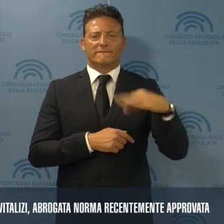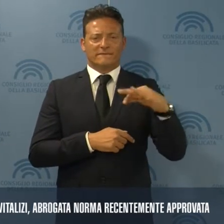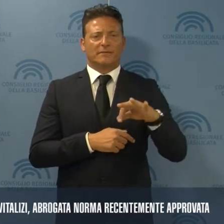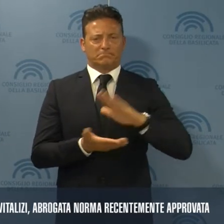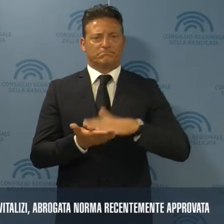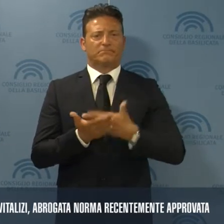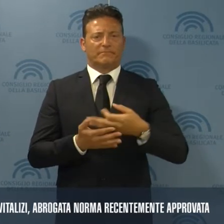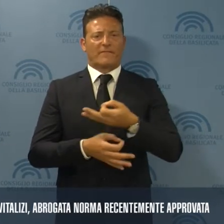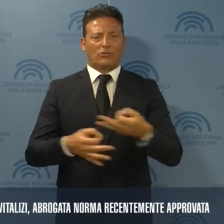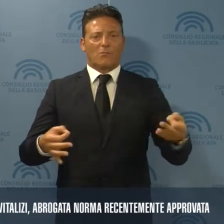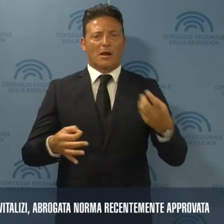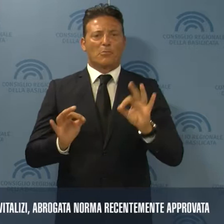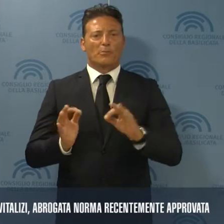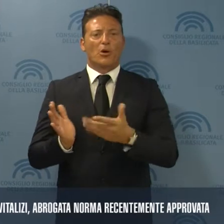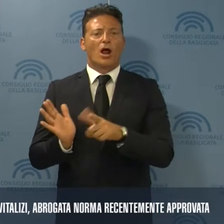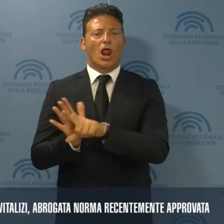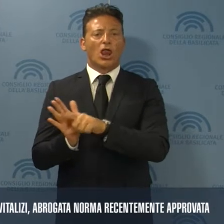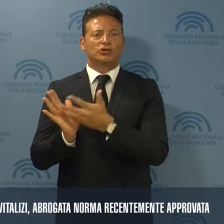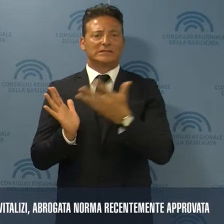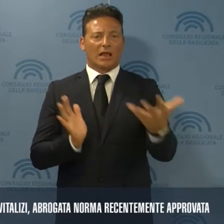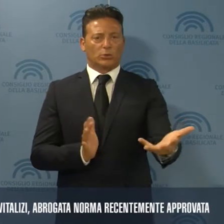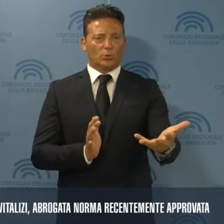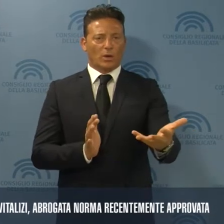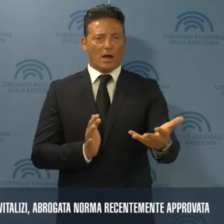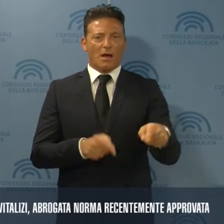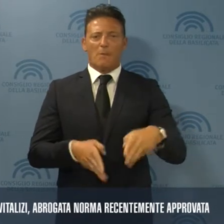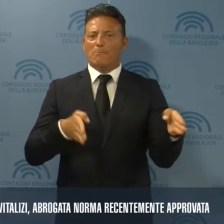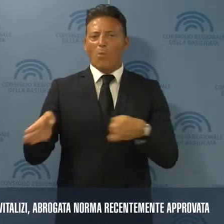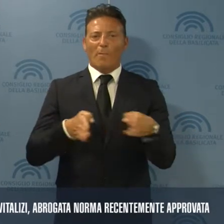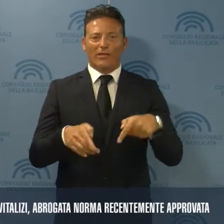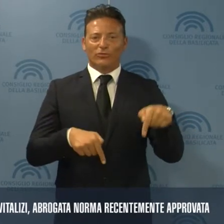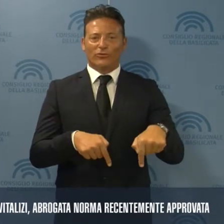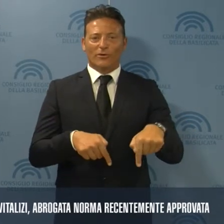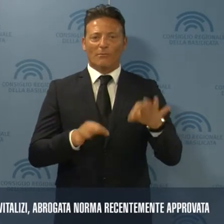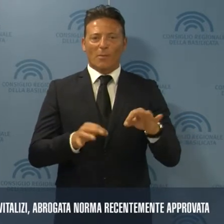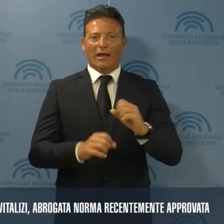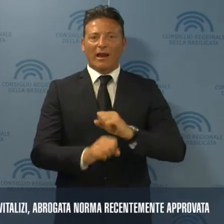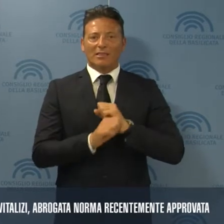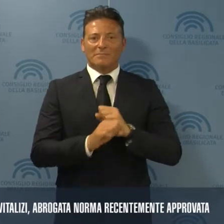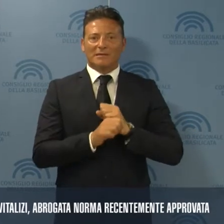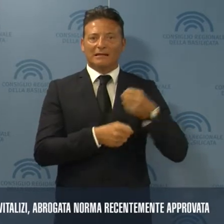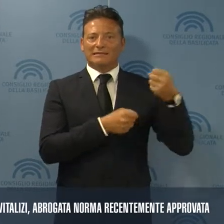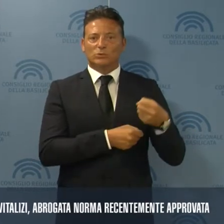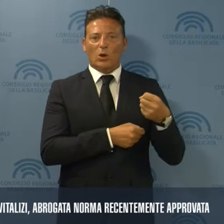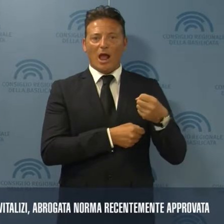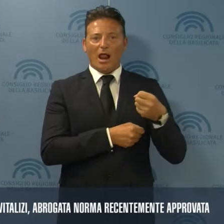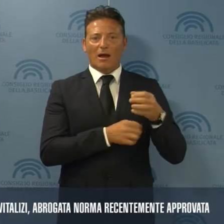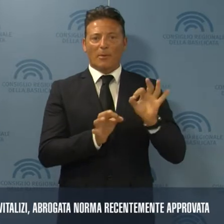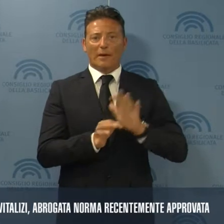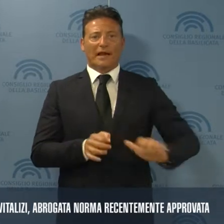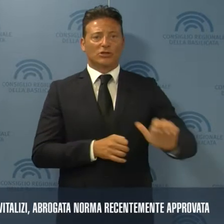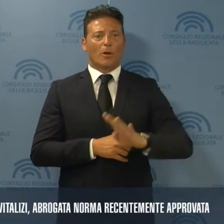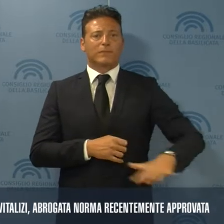sensate di questa legislatura, in un momento in cui la credibilità istituzionale della